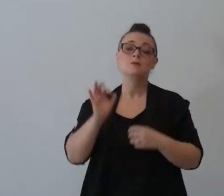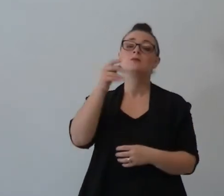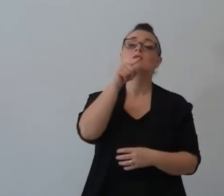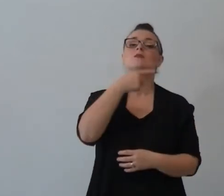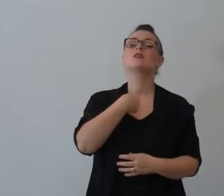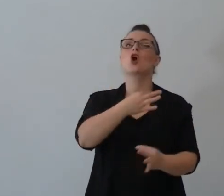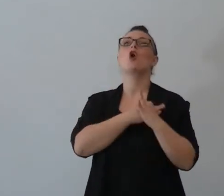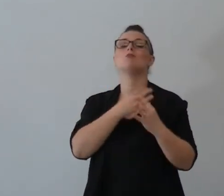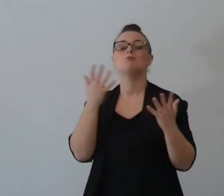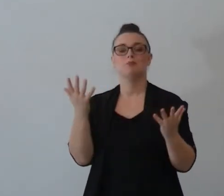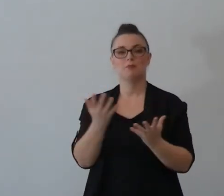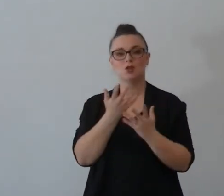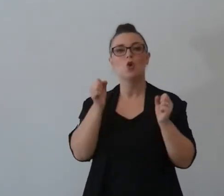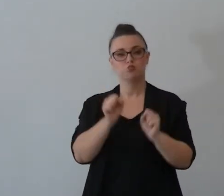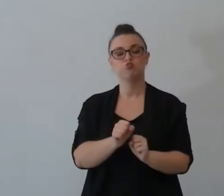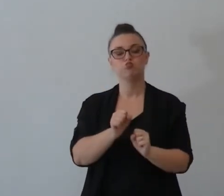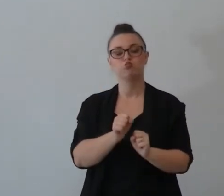cose assieme a me e a me